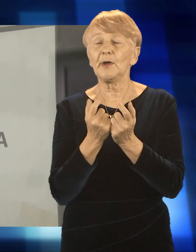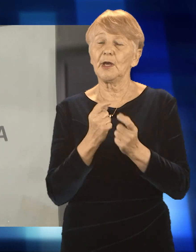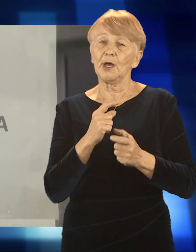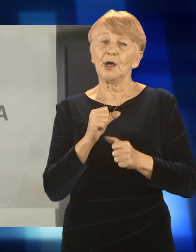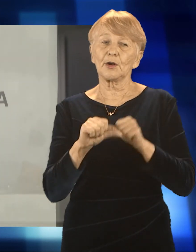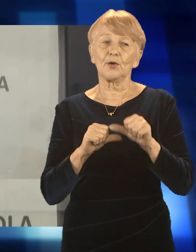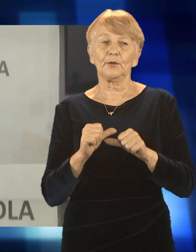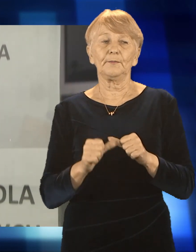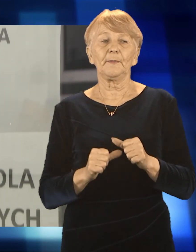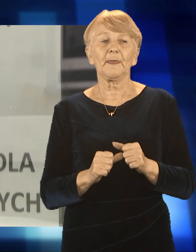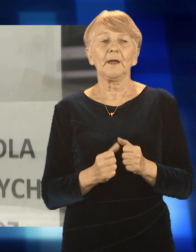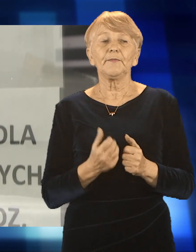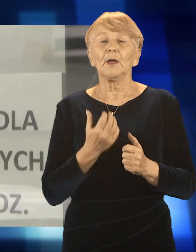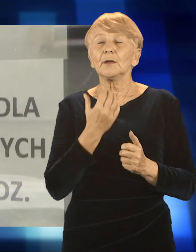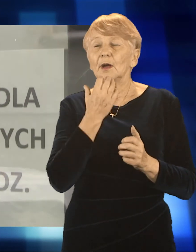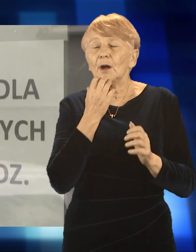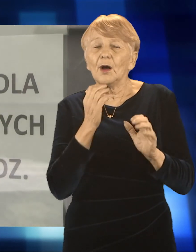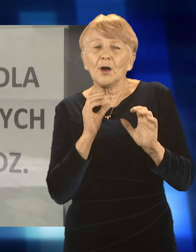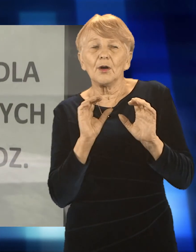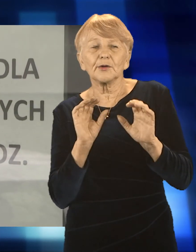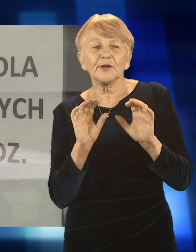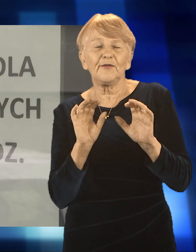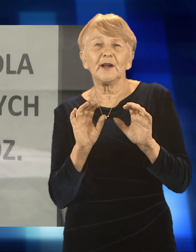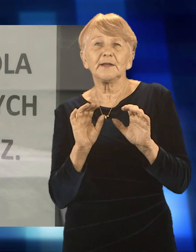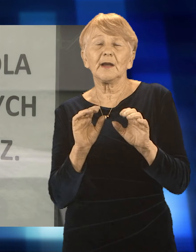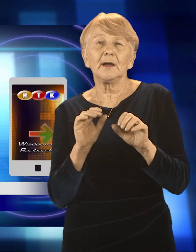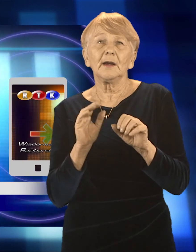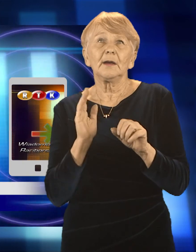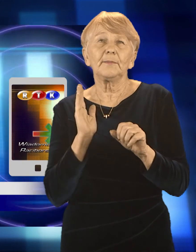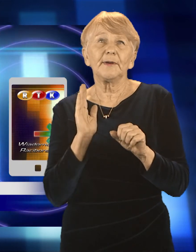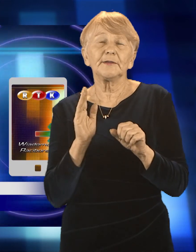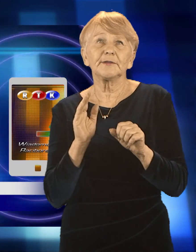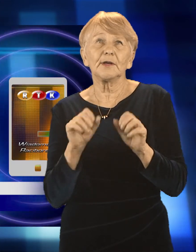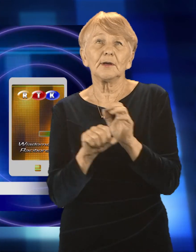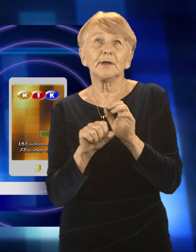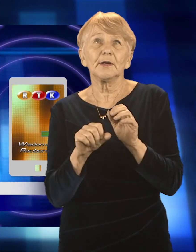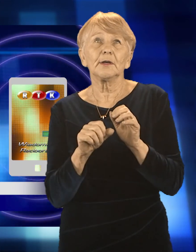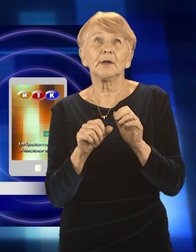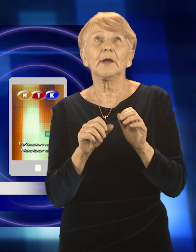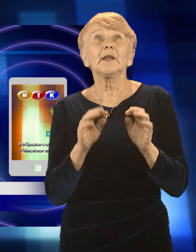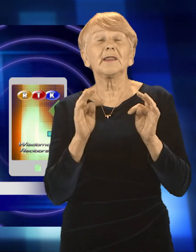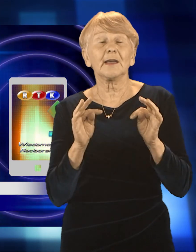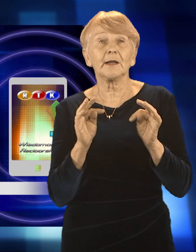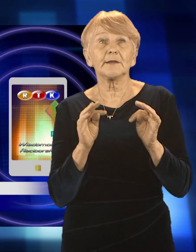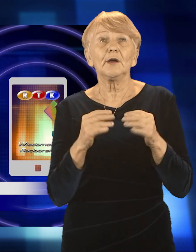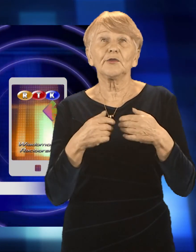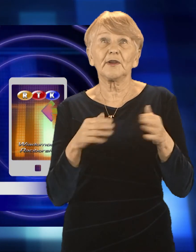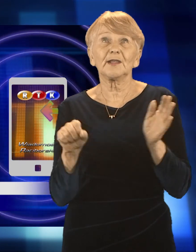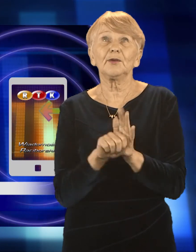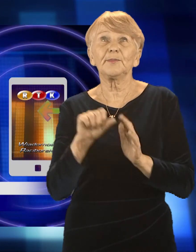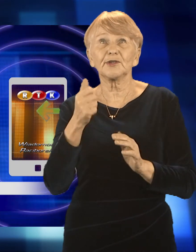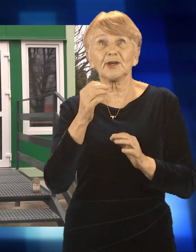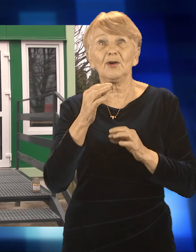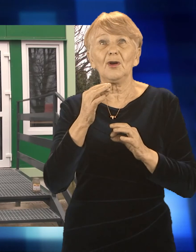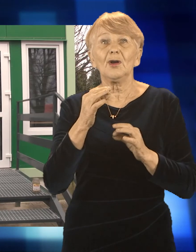noclegownia jest sezonową formą pomocy. Ogrzewalnia na razie będzie czynna do 1 stycznia, bo to potem będzie